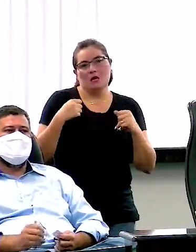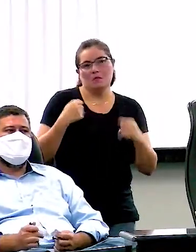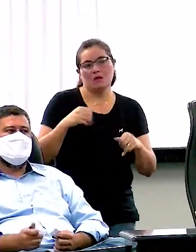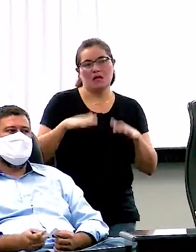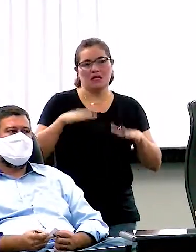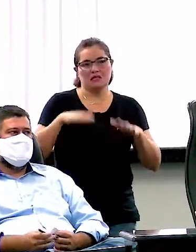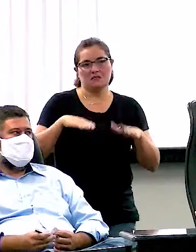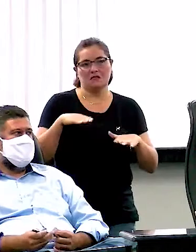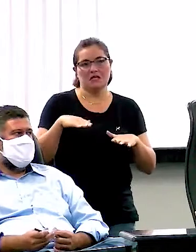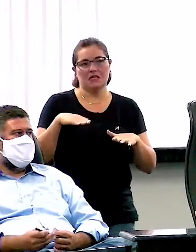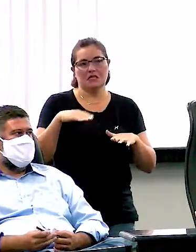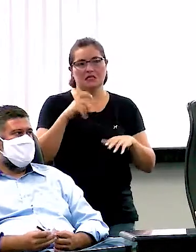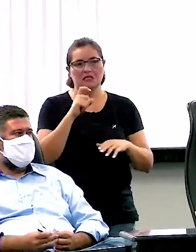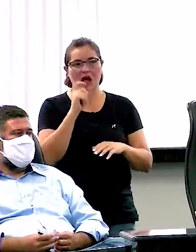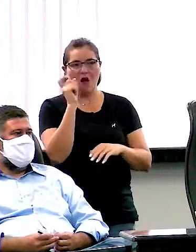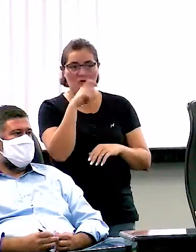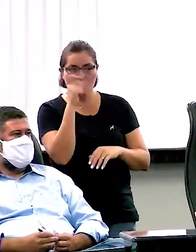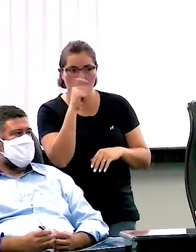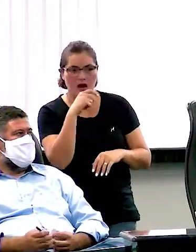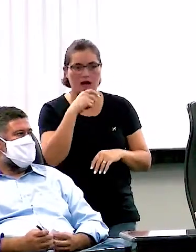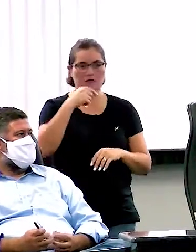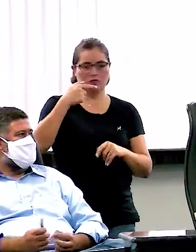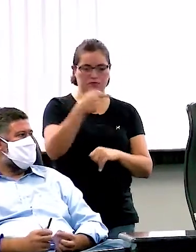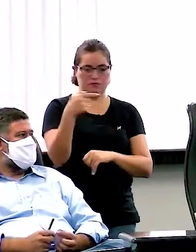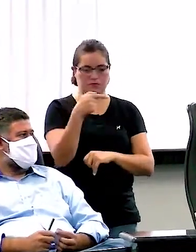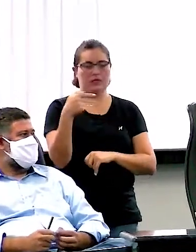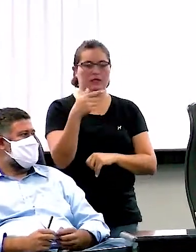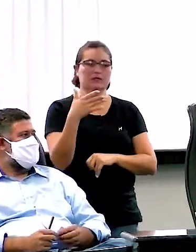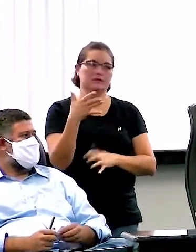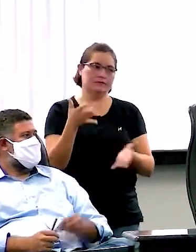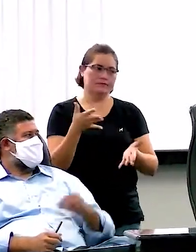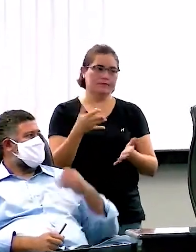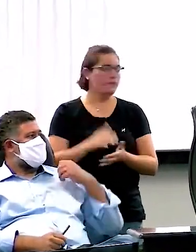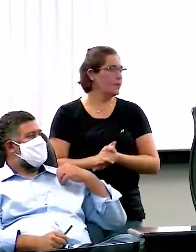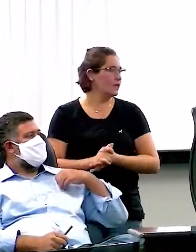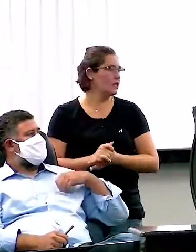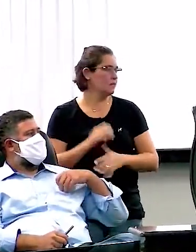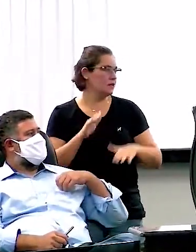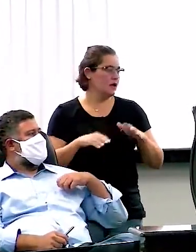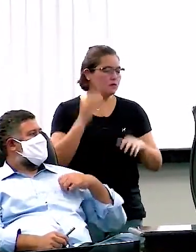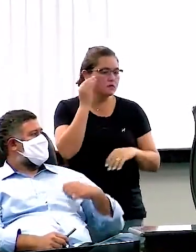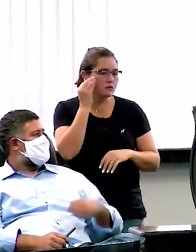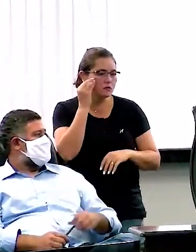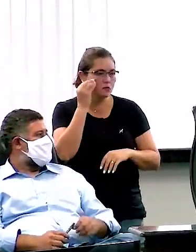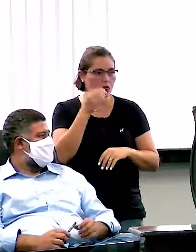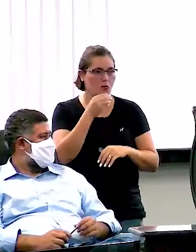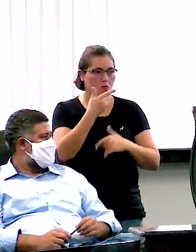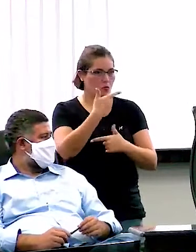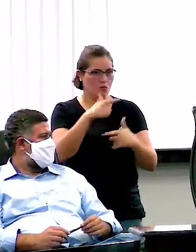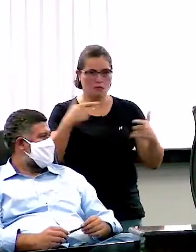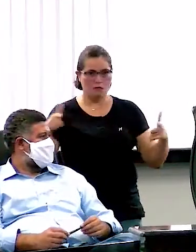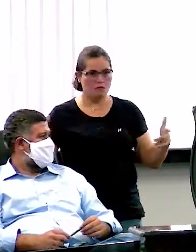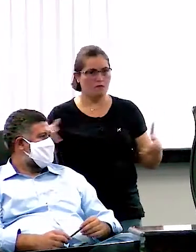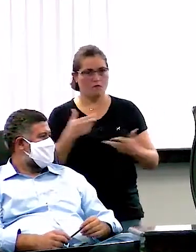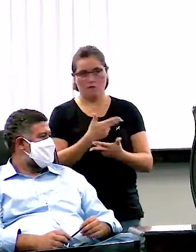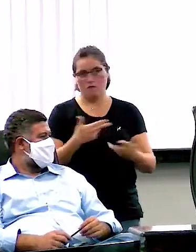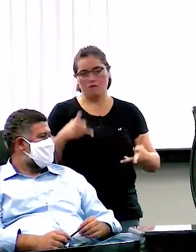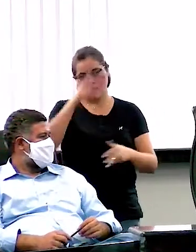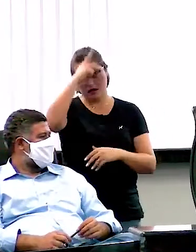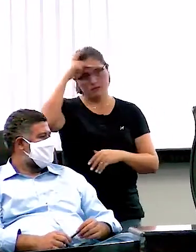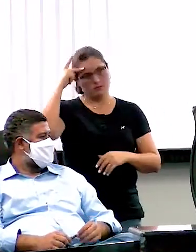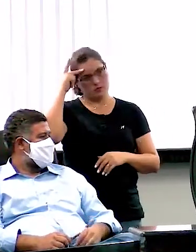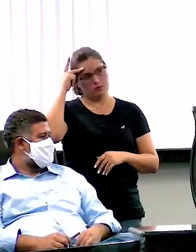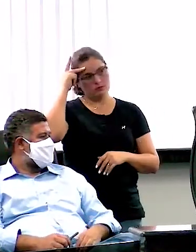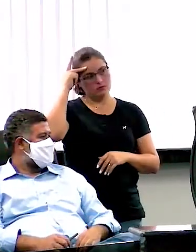fizer no tempo adequado, pode dar um falso negativo. Nós já testamos isso com pacientes. Realizamos o exame do teste